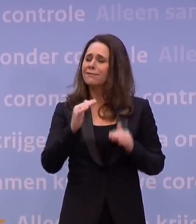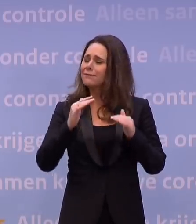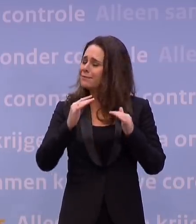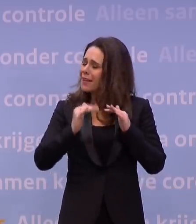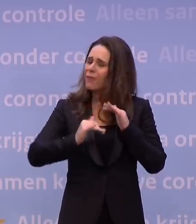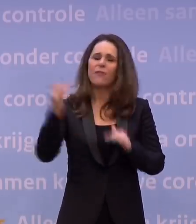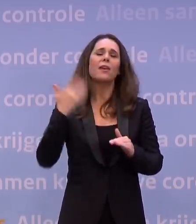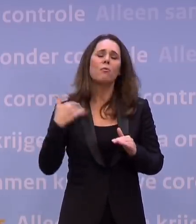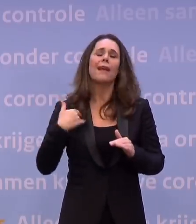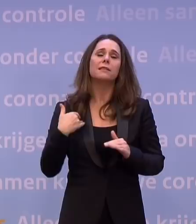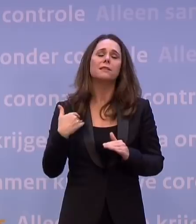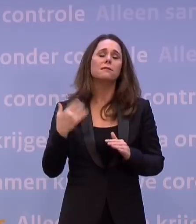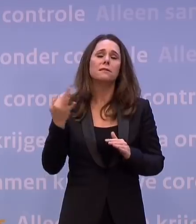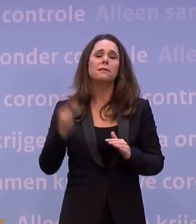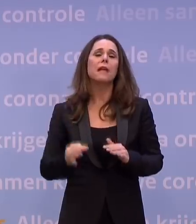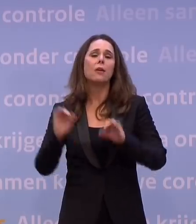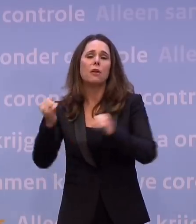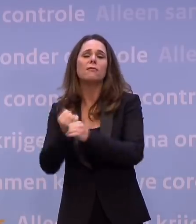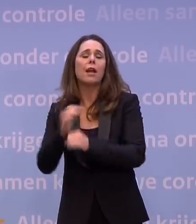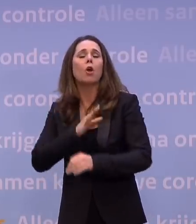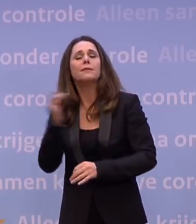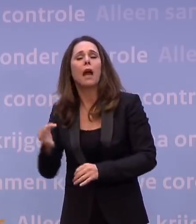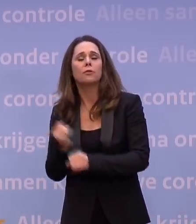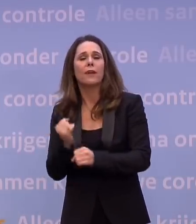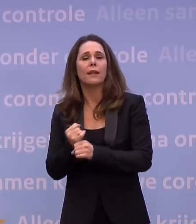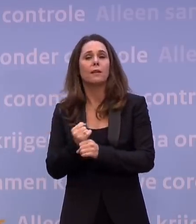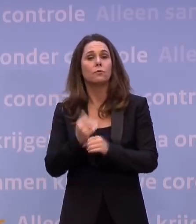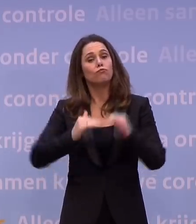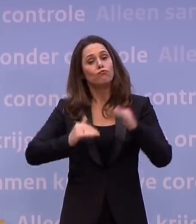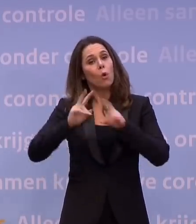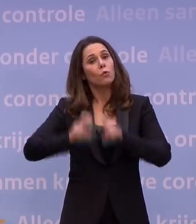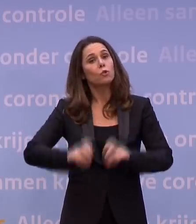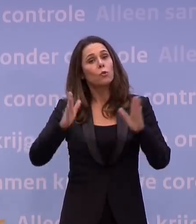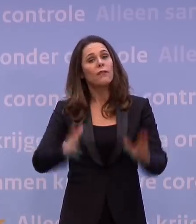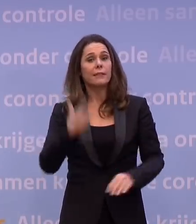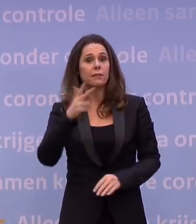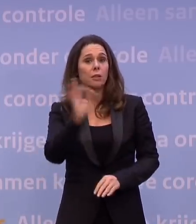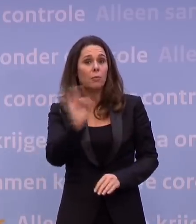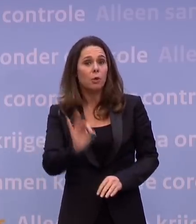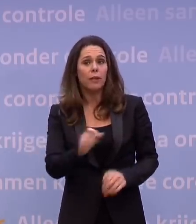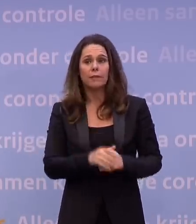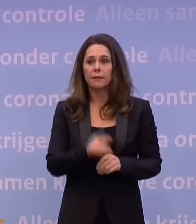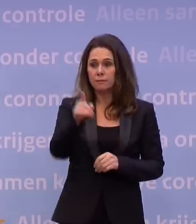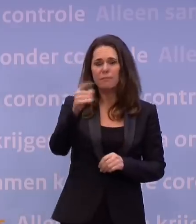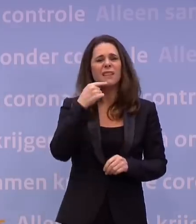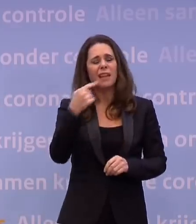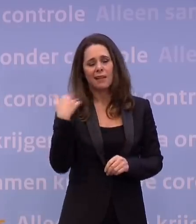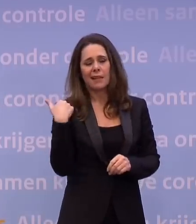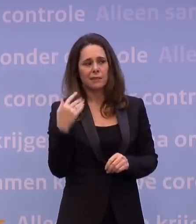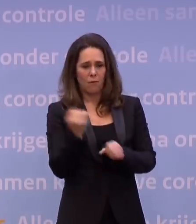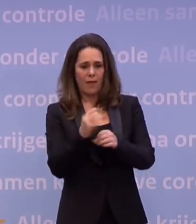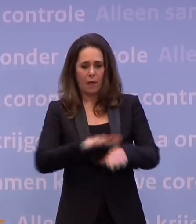mensen dat thuis kan werken ook thuis werkt. Volgens onderzoeken loopt dat op tot 80 procent. Ja, maar u zegt als er een cluster is, dan kan er worden ingegrepen, maar